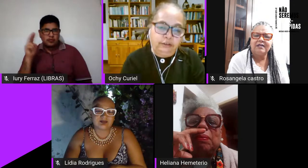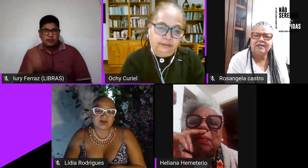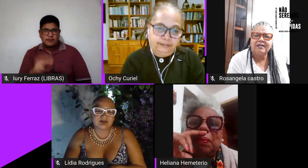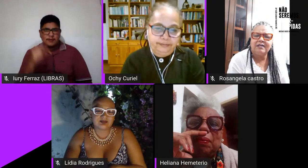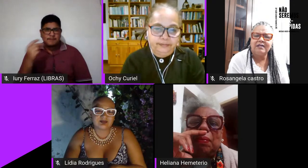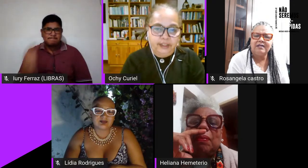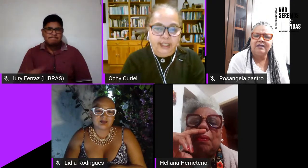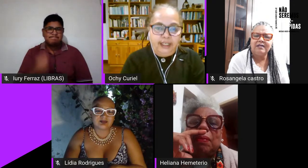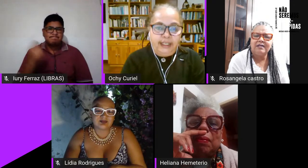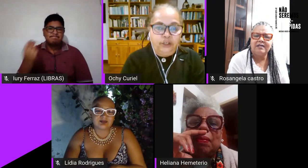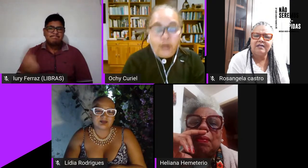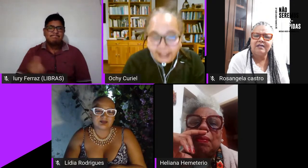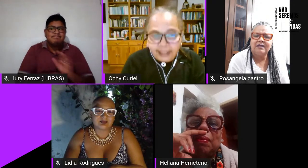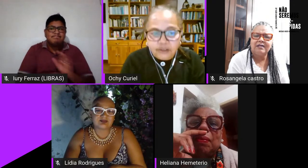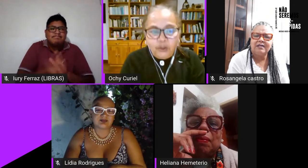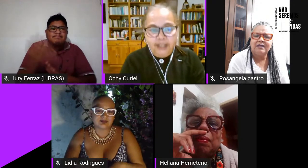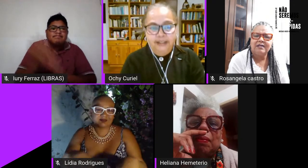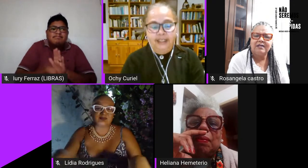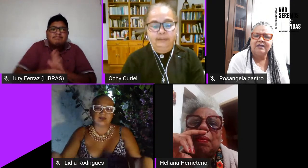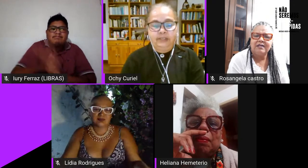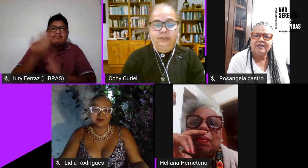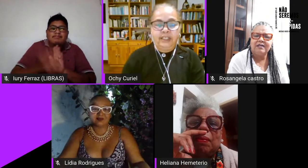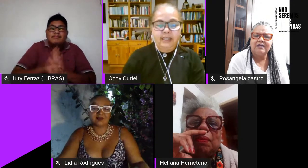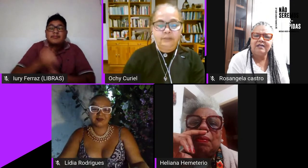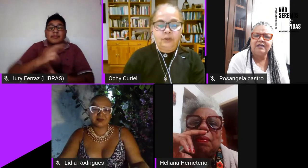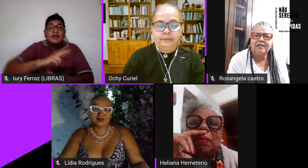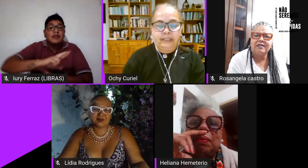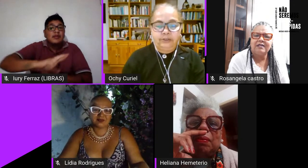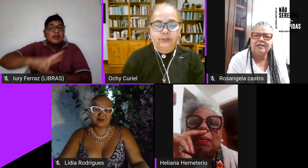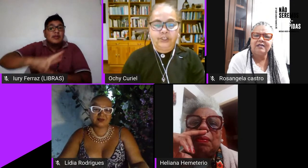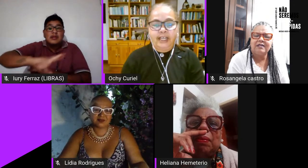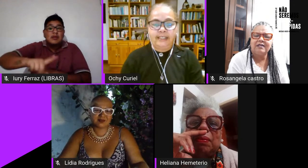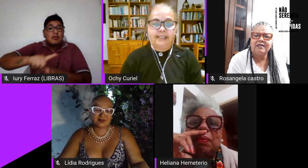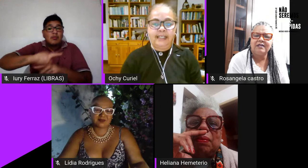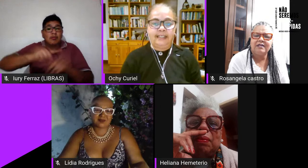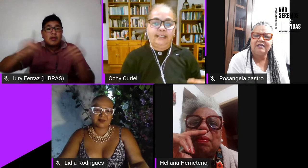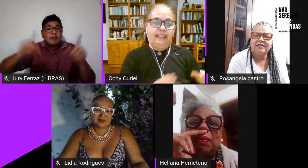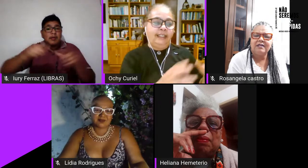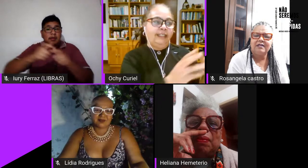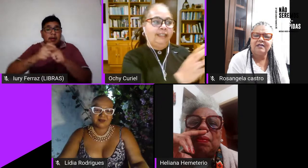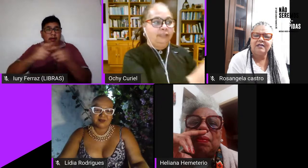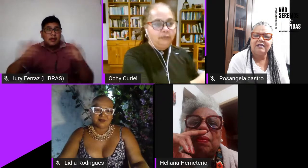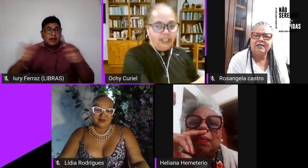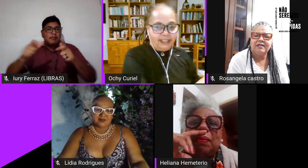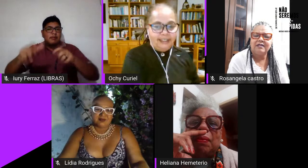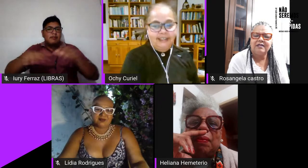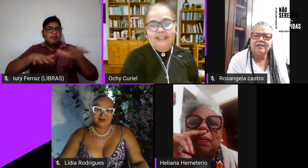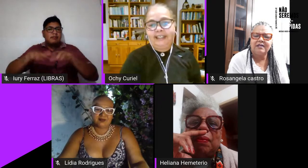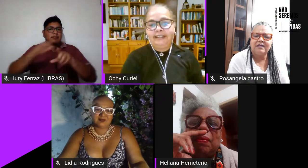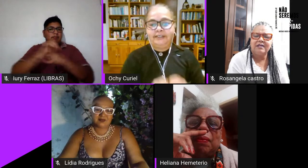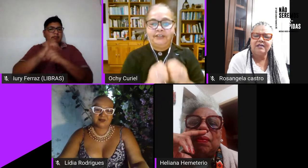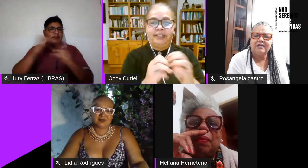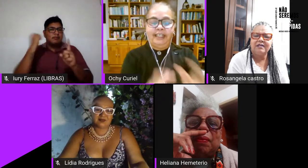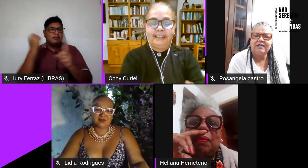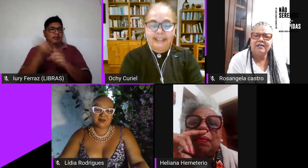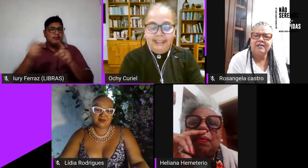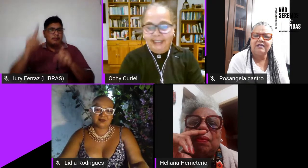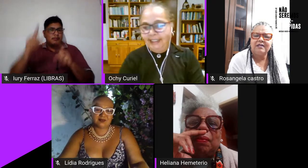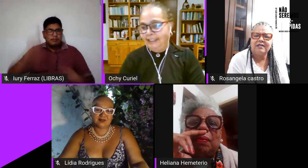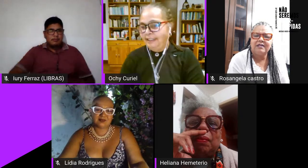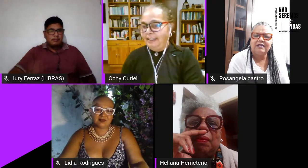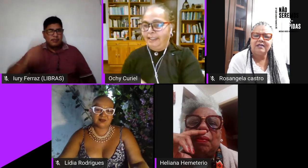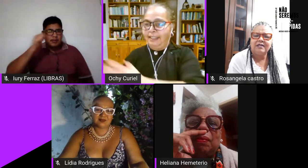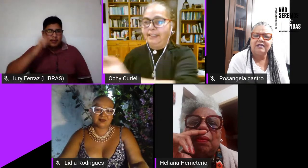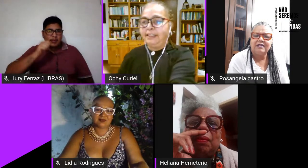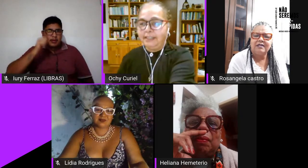reproduzindo não é casual que a maioria dos movimentos sociais sejam de mulheres sejam de gente